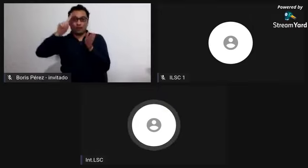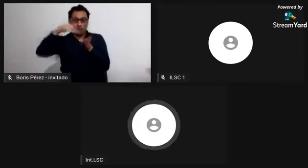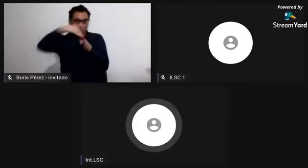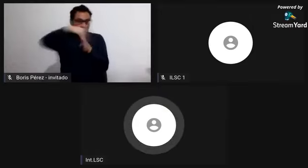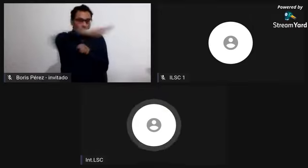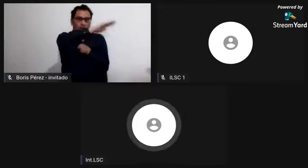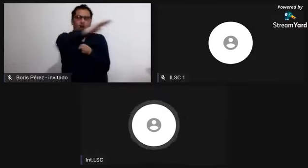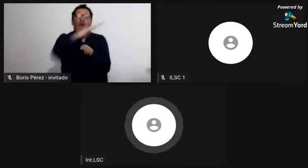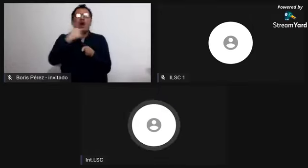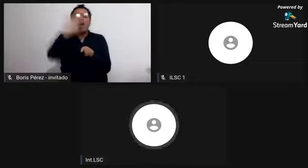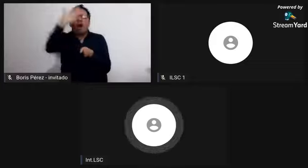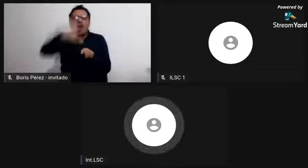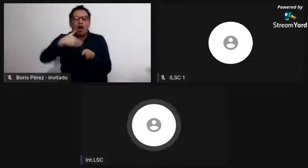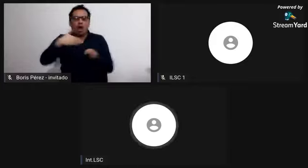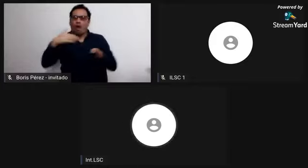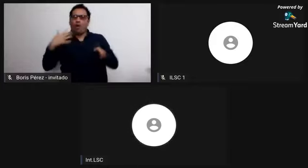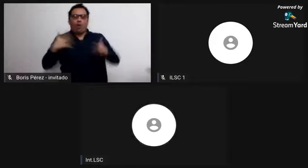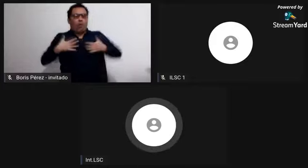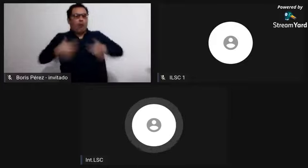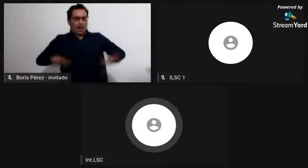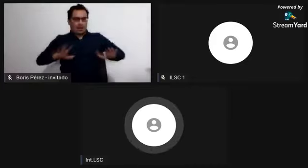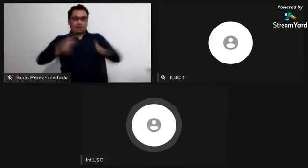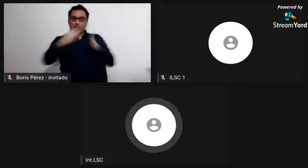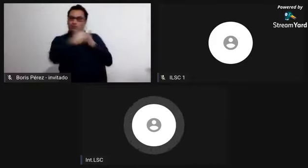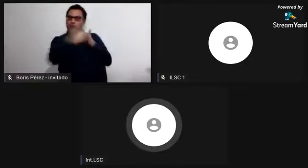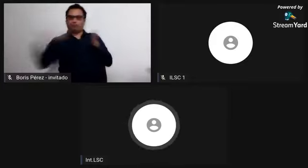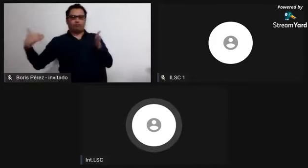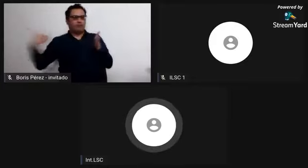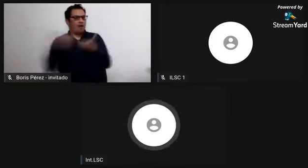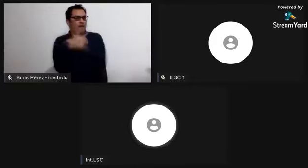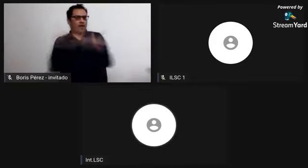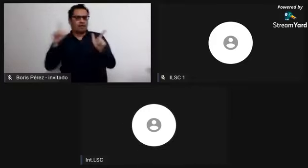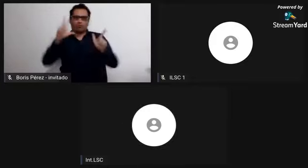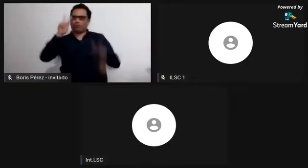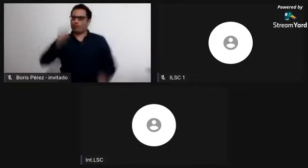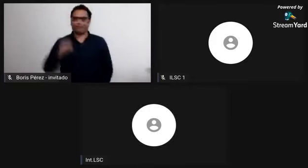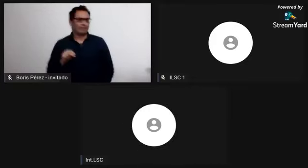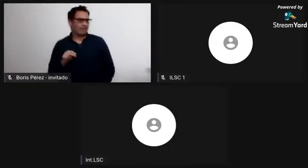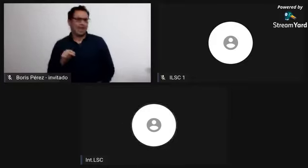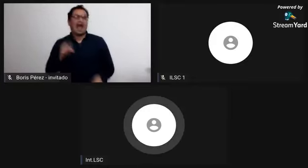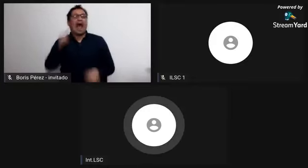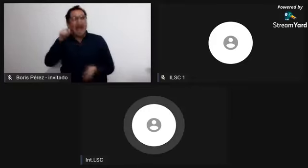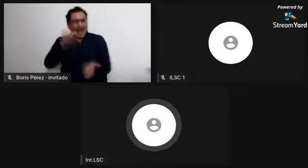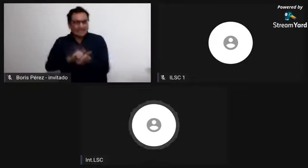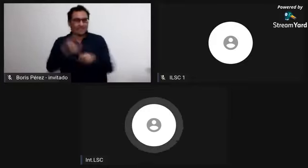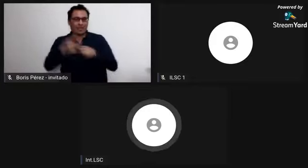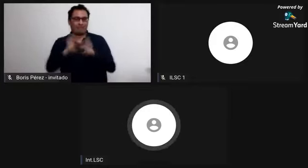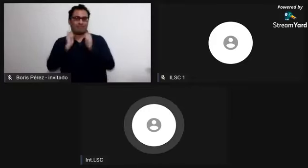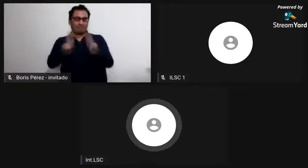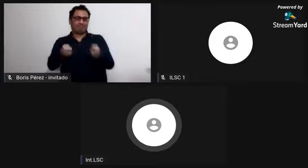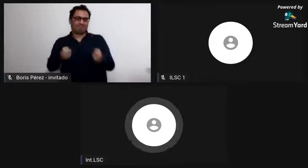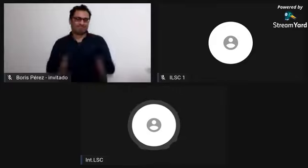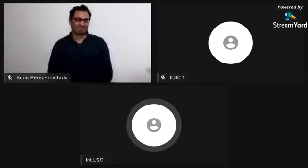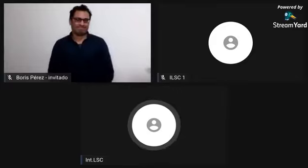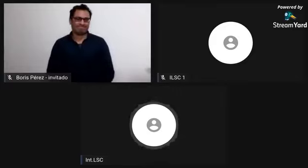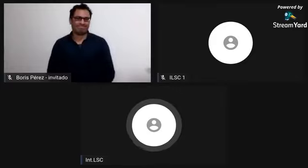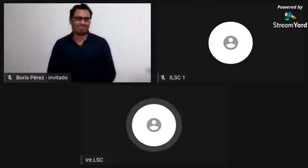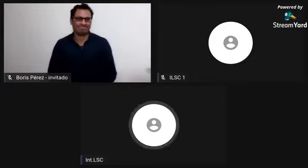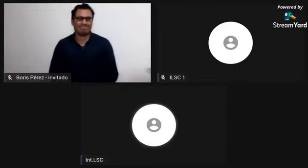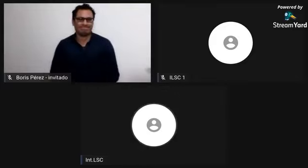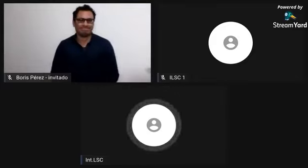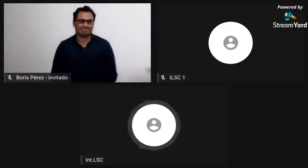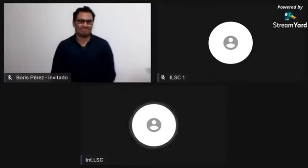1821, con la ley de vientres libres, ya cualquier niño que